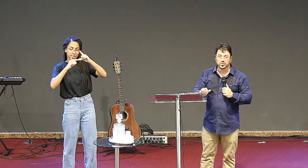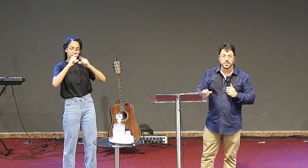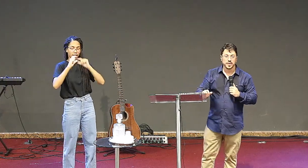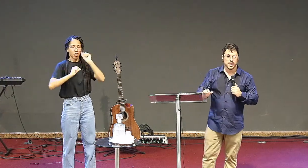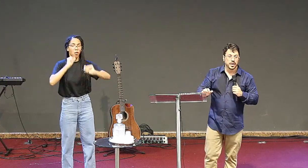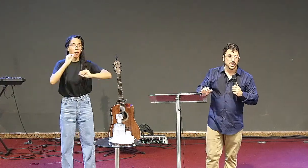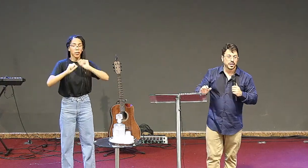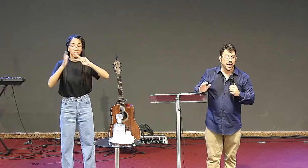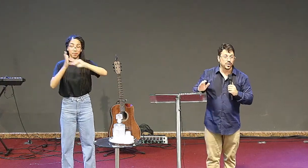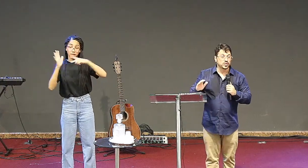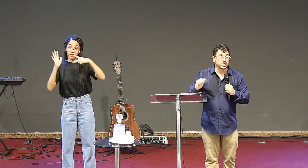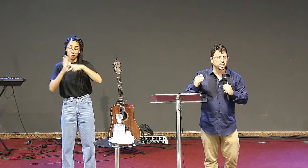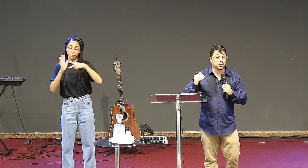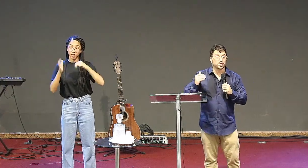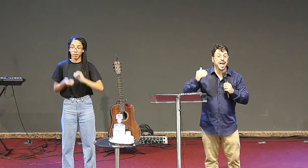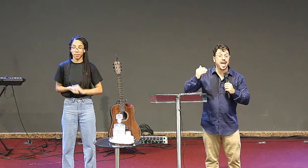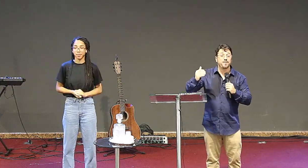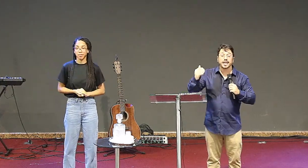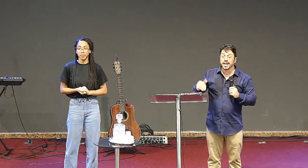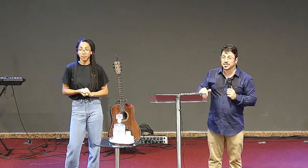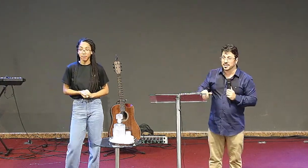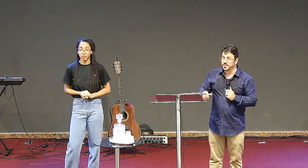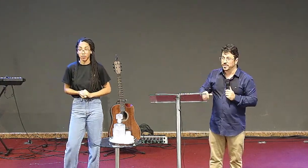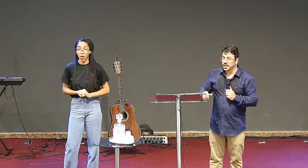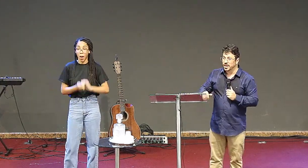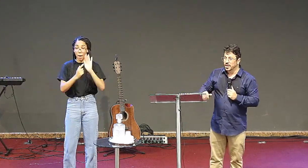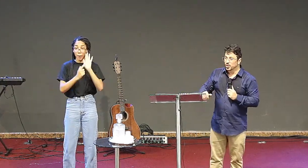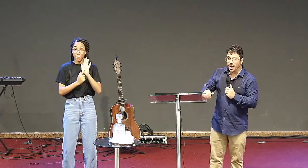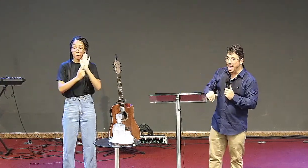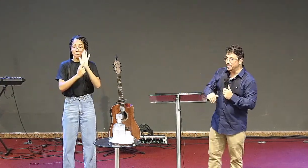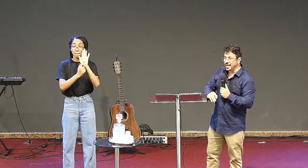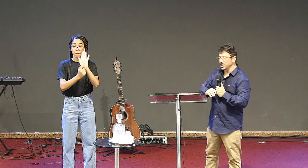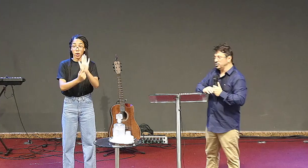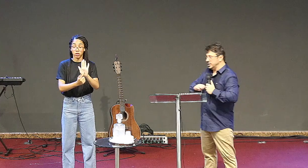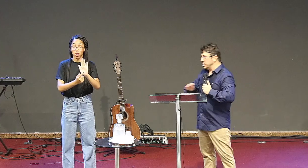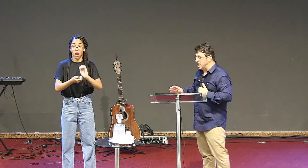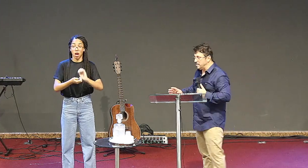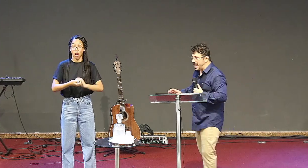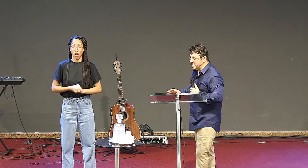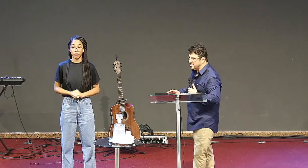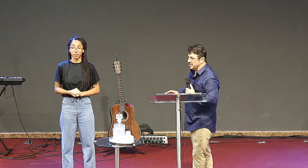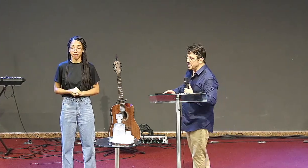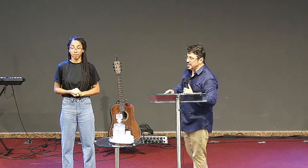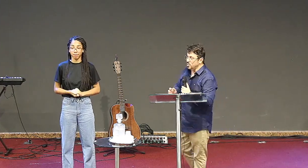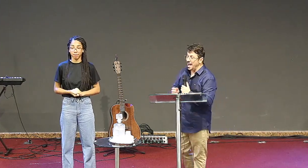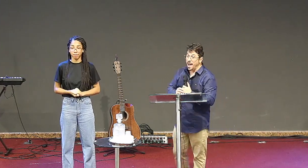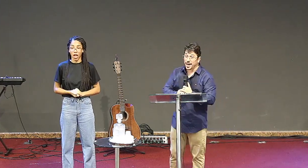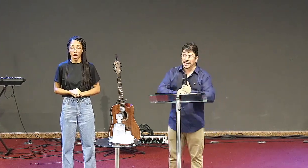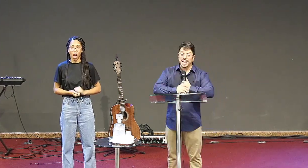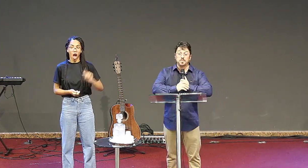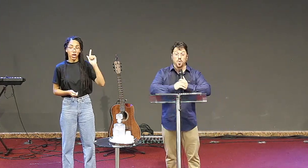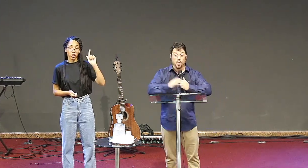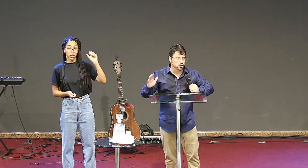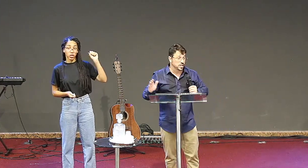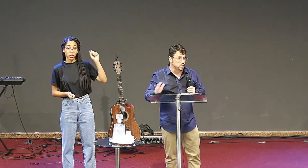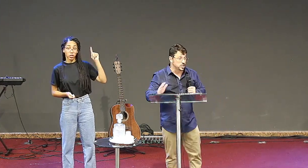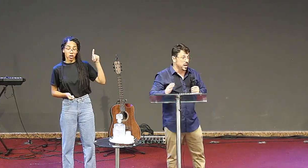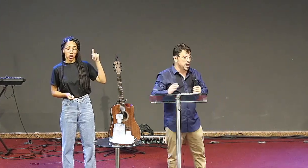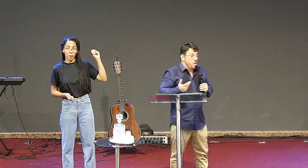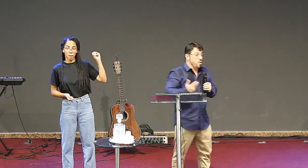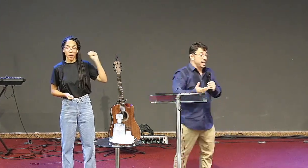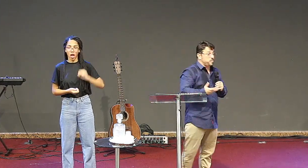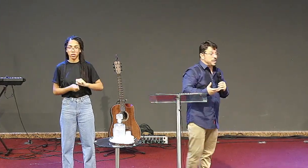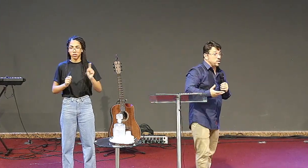irmãos, tem o sentido de referência. Numa época que não tinha GPS, numa época que nem bússola